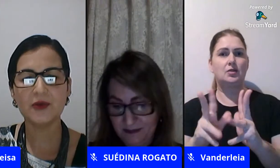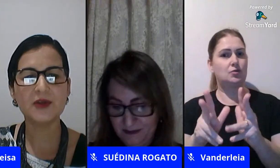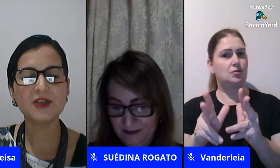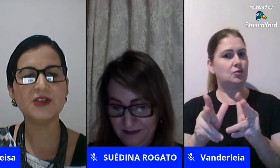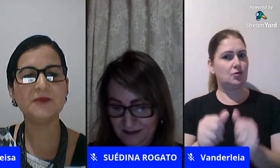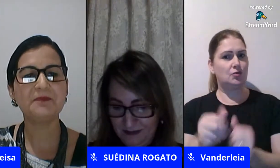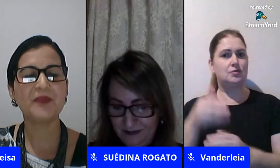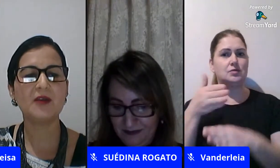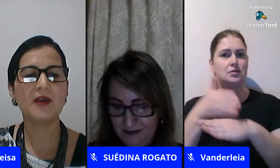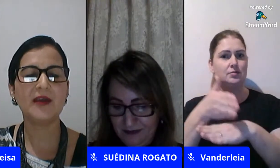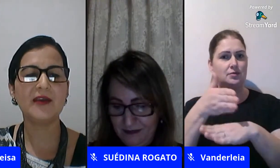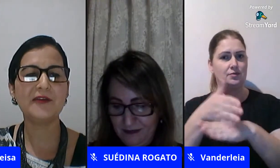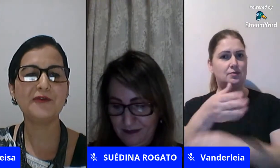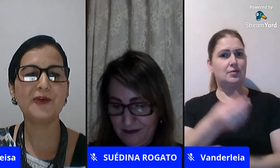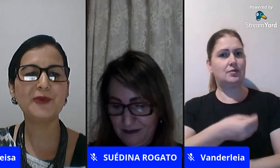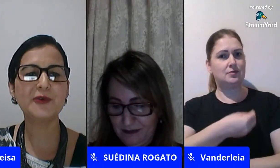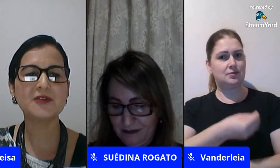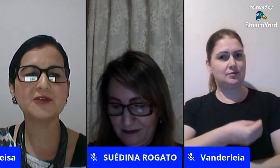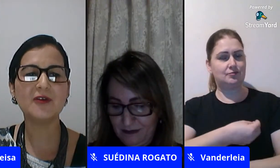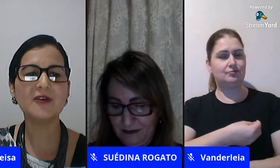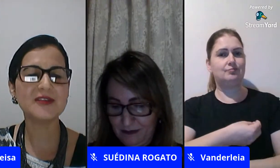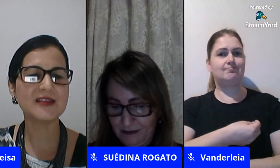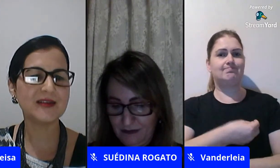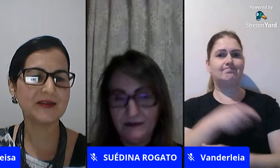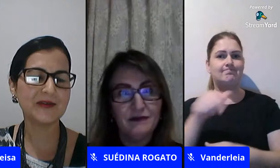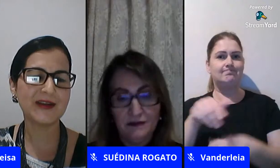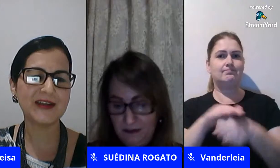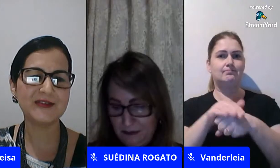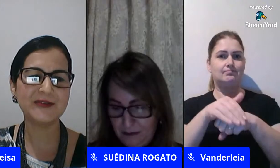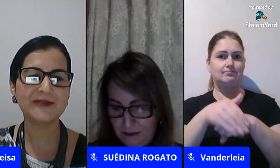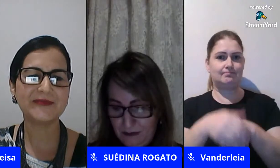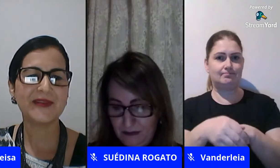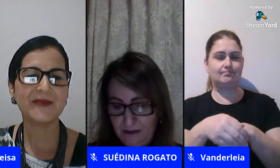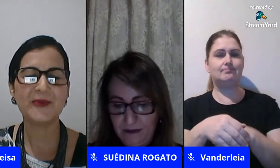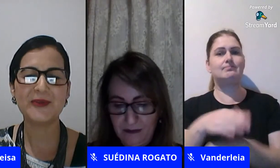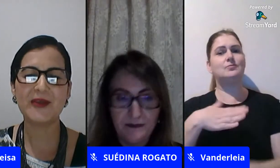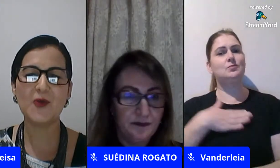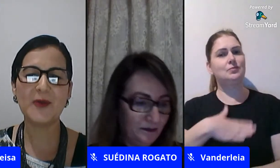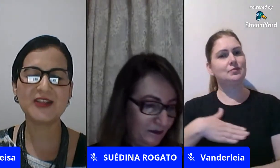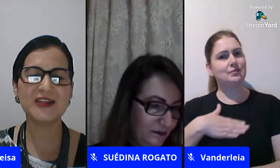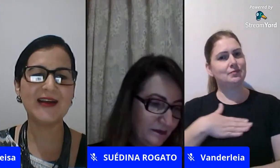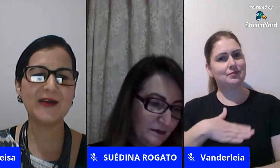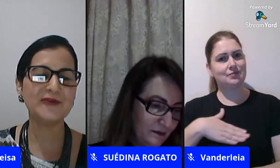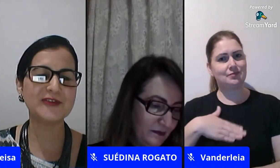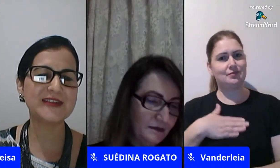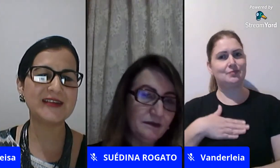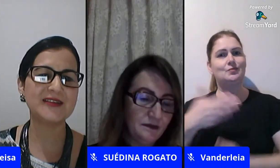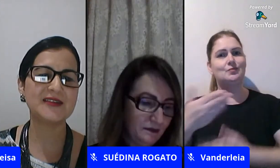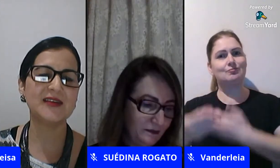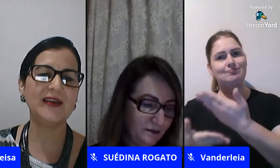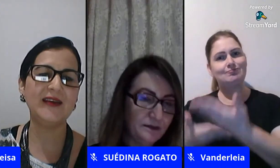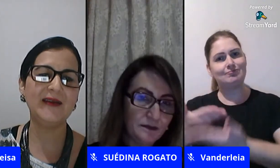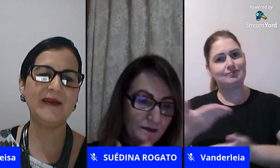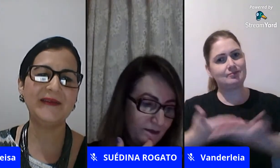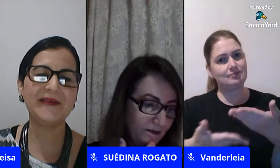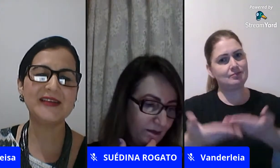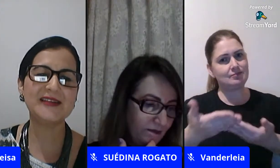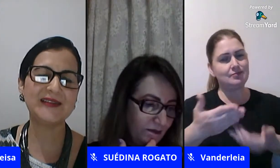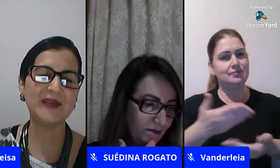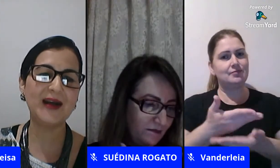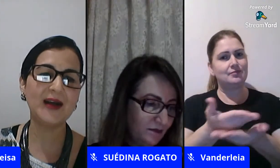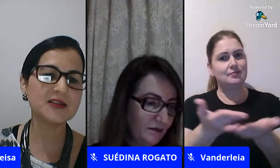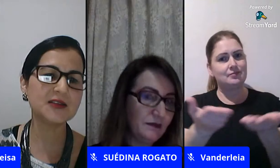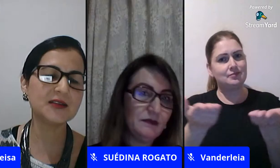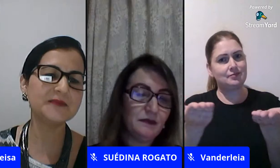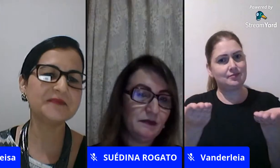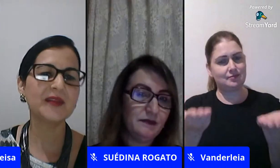aos presentes né nessa noite foi muito gostosa eu acredito poder compartilhar